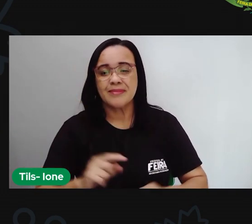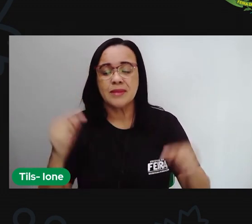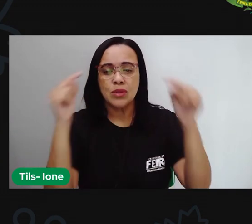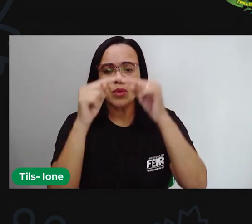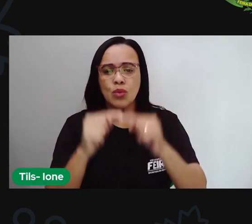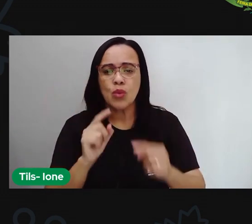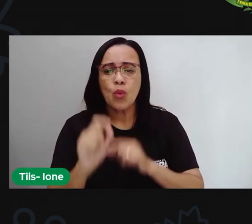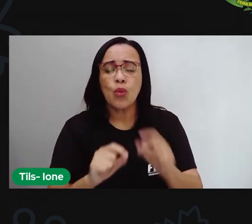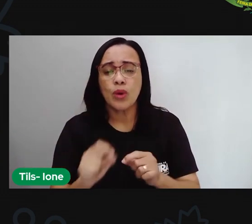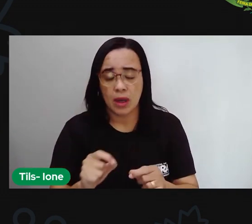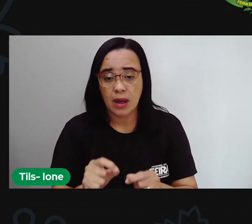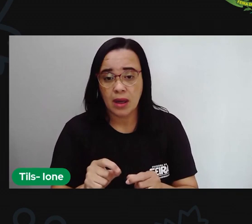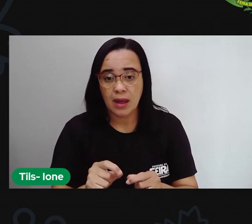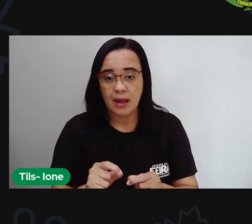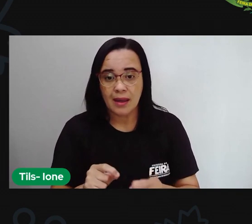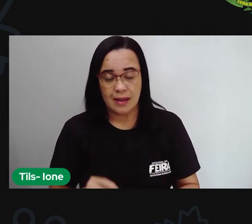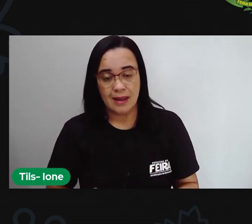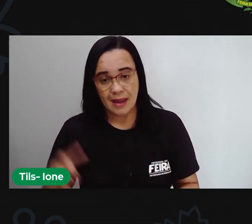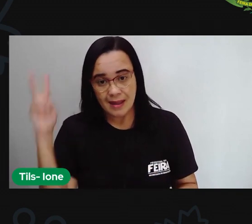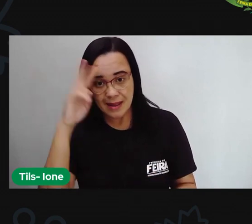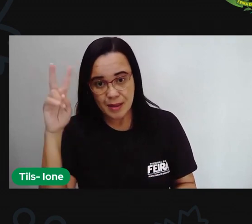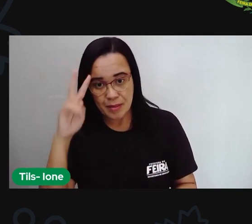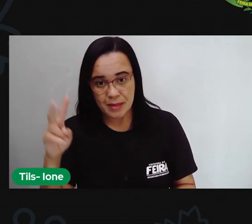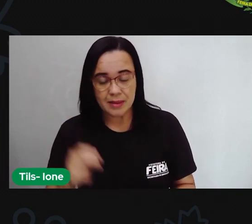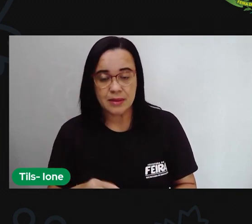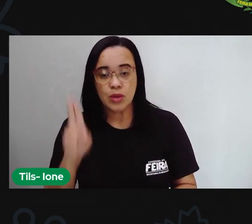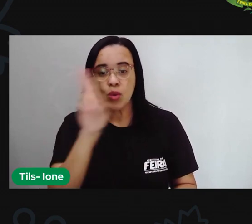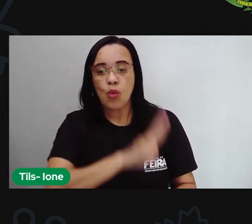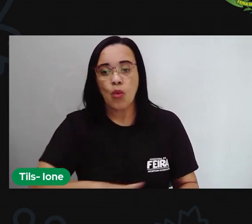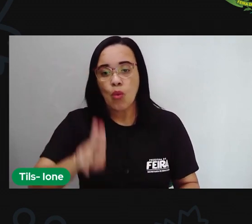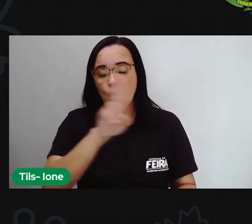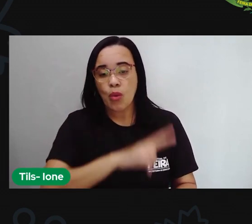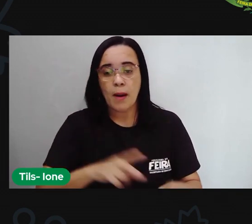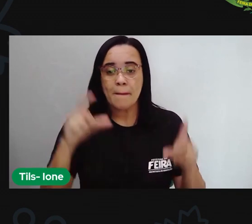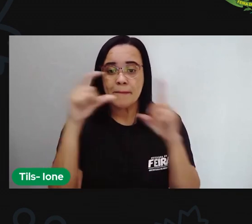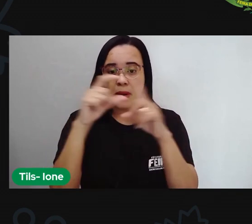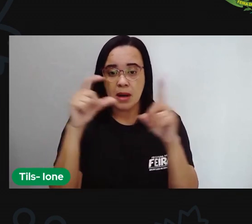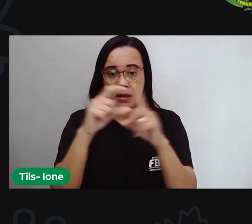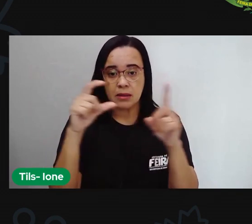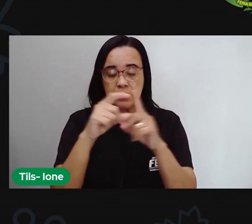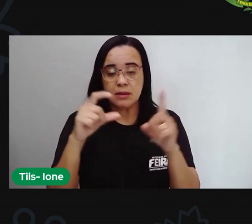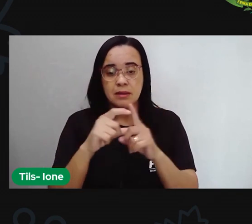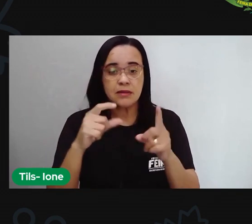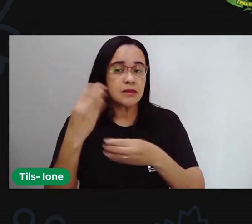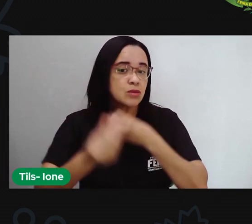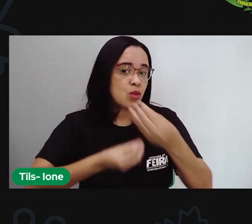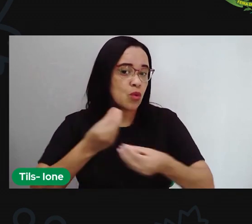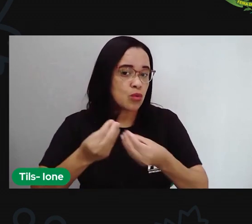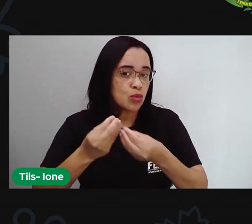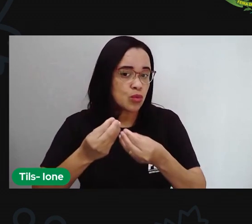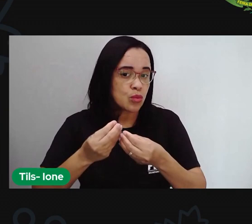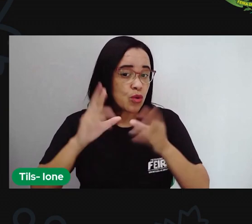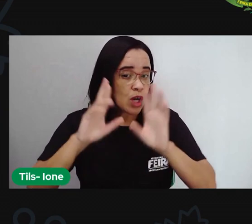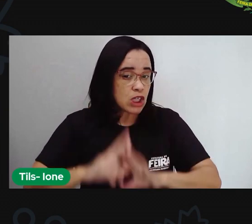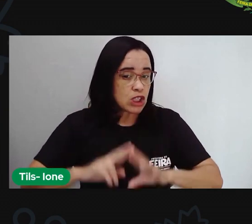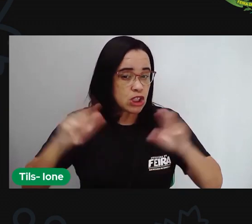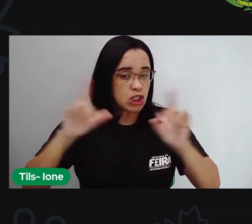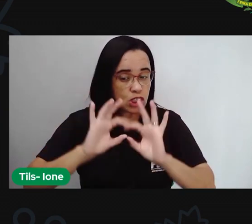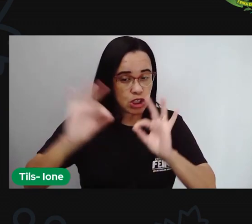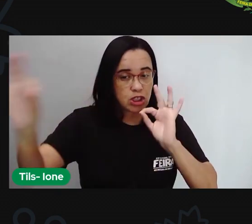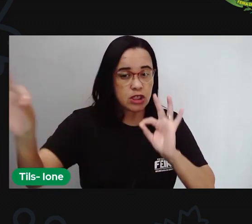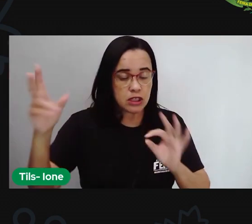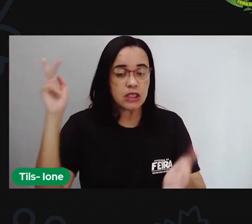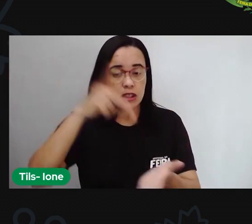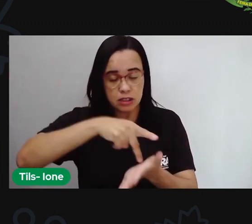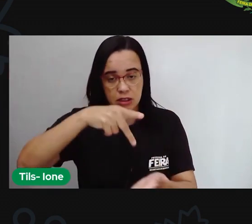linguagem figurada não é que é quando a gente utiliza aí palavras ou expressões que estão distantes aí do sentido real